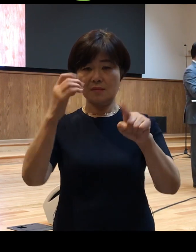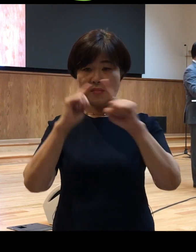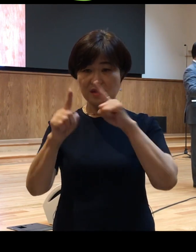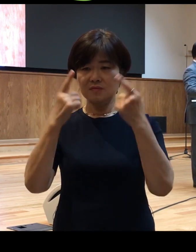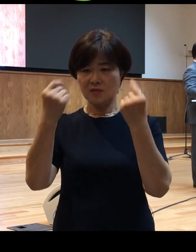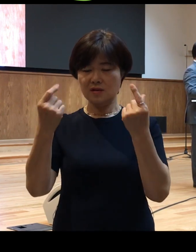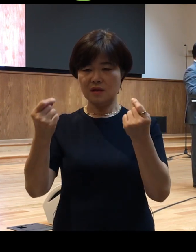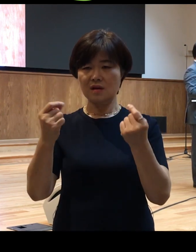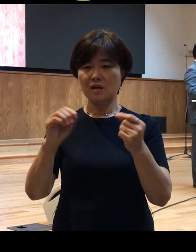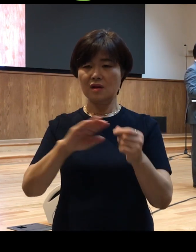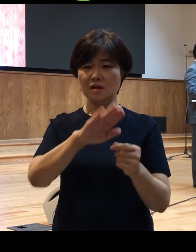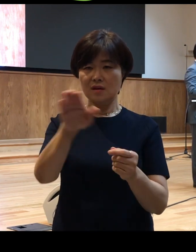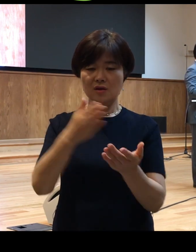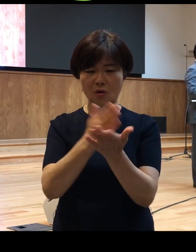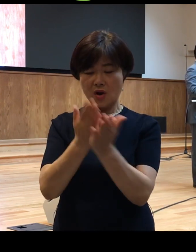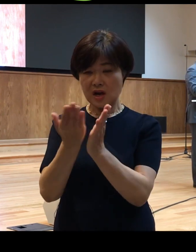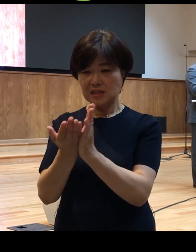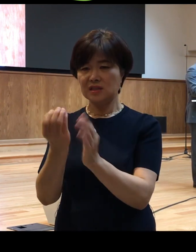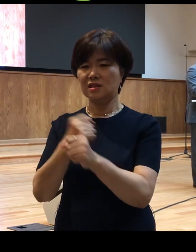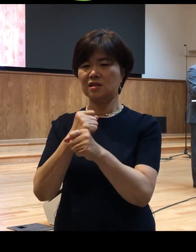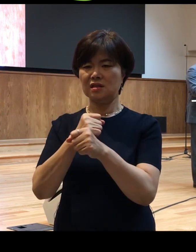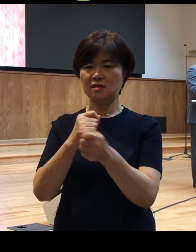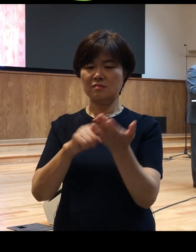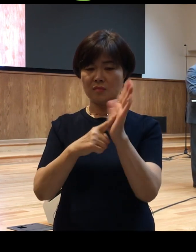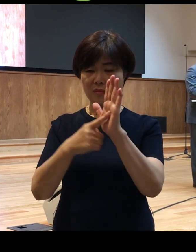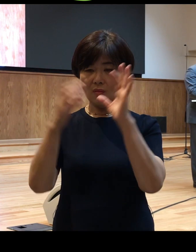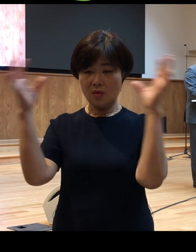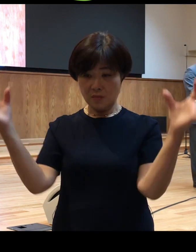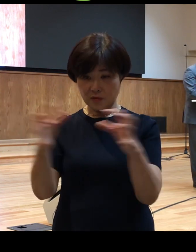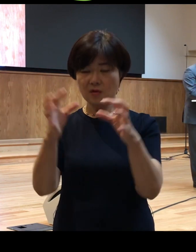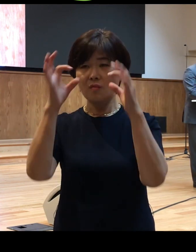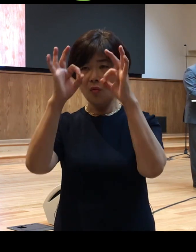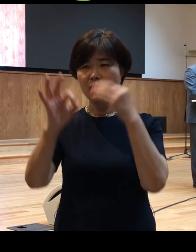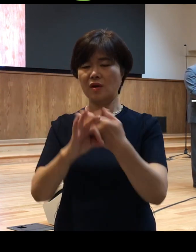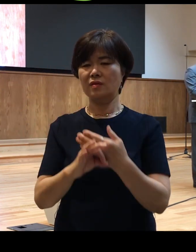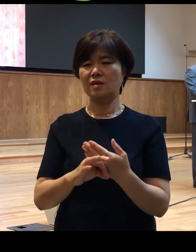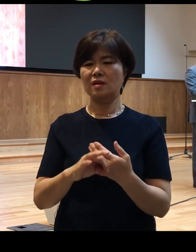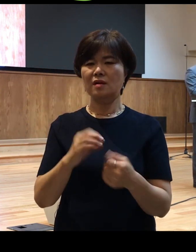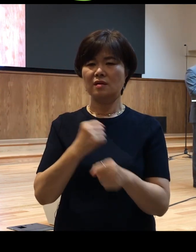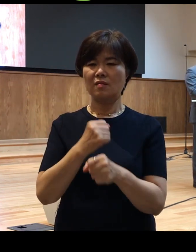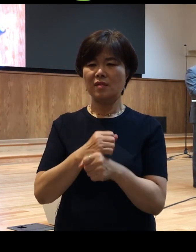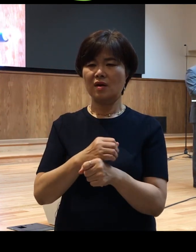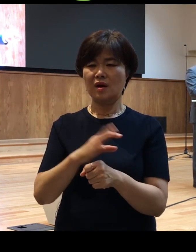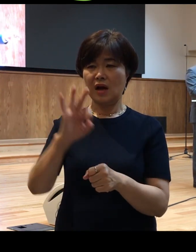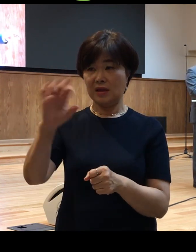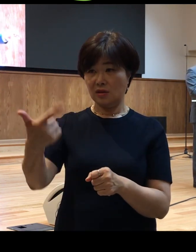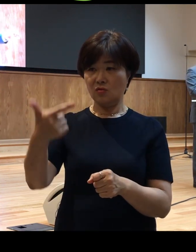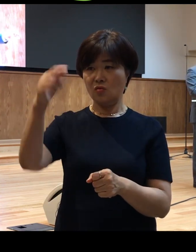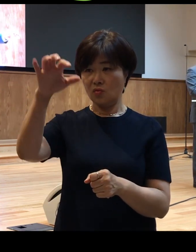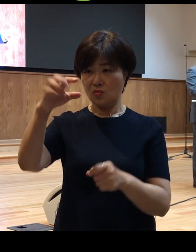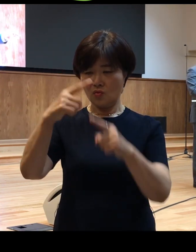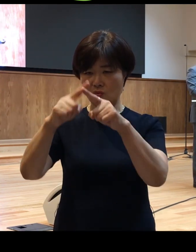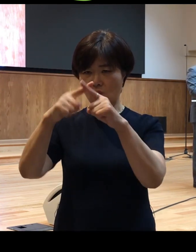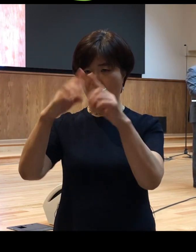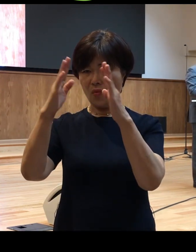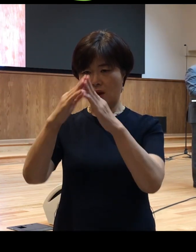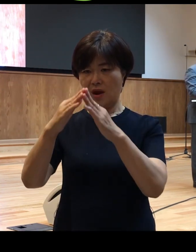고고학적인 어떤 발견들을 종합해서 볼 때 그런 비시디아 안디옥이나 루스드라에 오기 전에